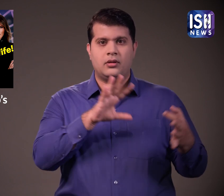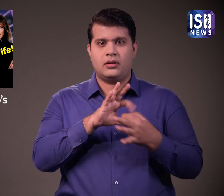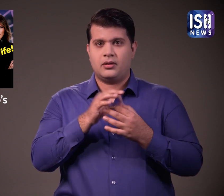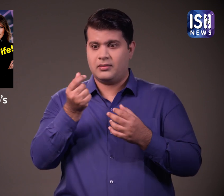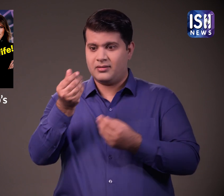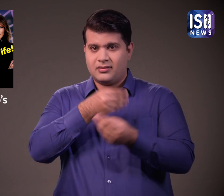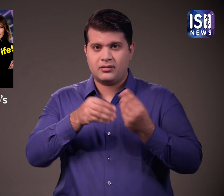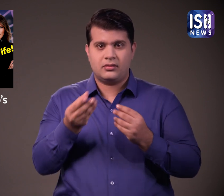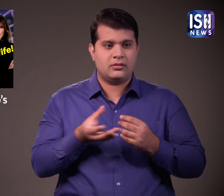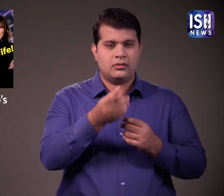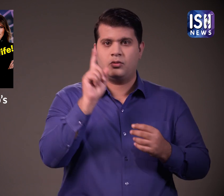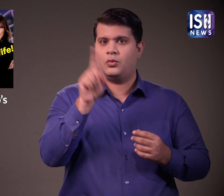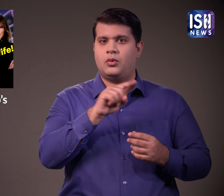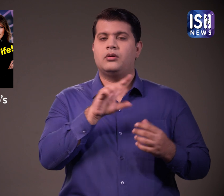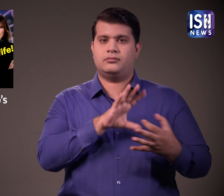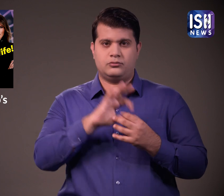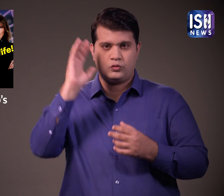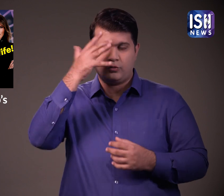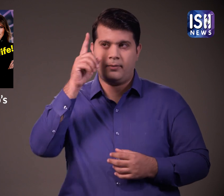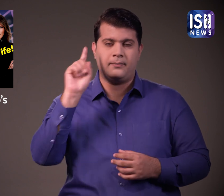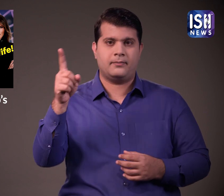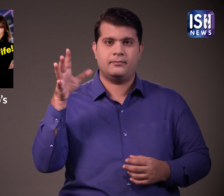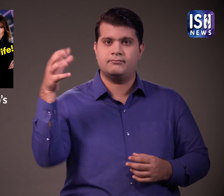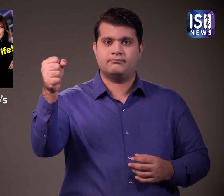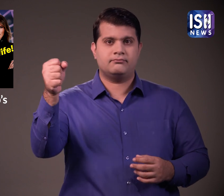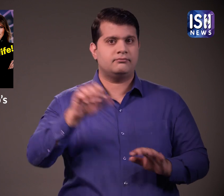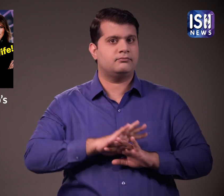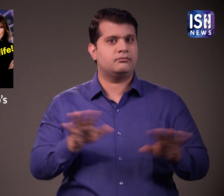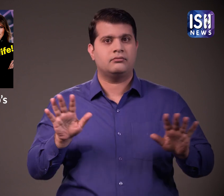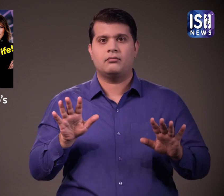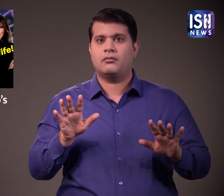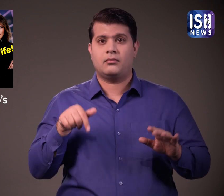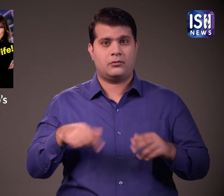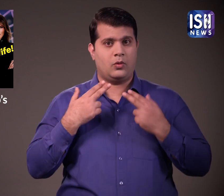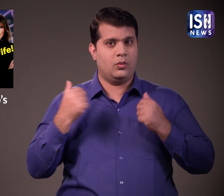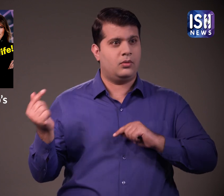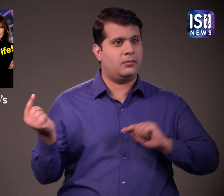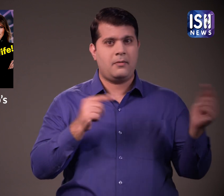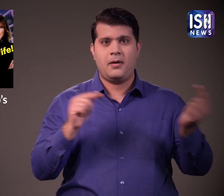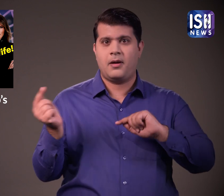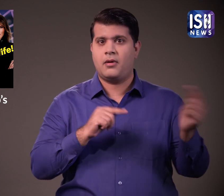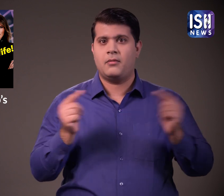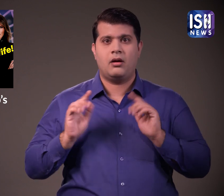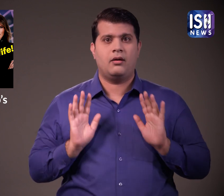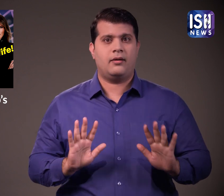इन लड़कियों को अवेद रूप से चुप रहने के पैसे देने के मामले में भी ट्रम फिरासत में लिये जा सकते हैं कोड ट्रायल भी होगा